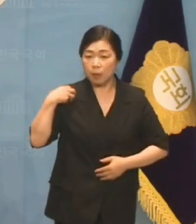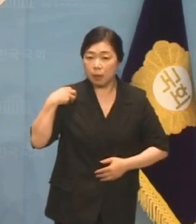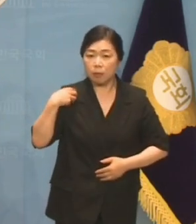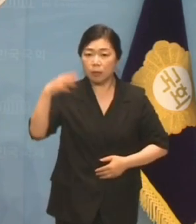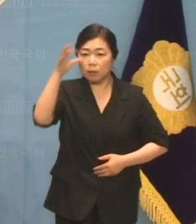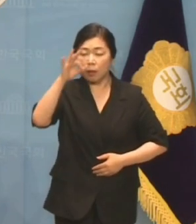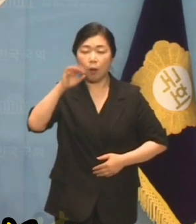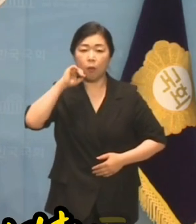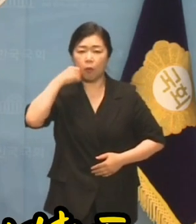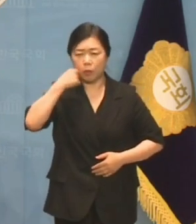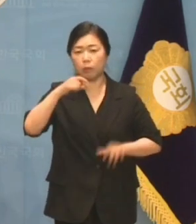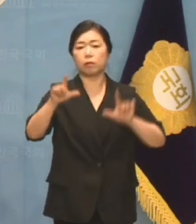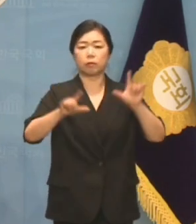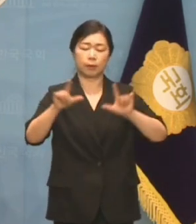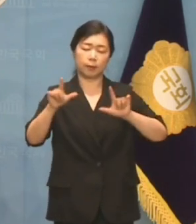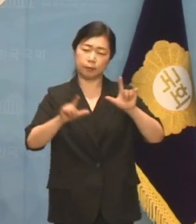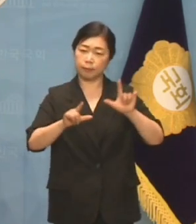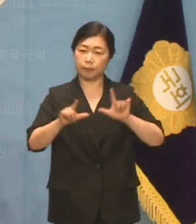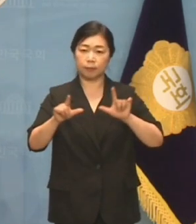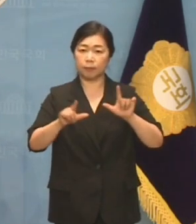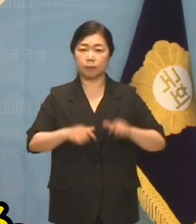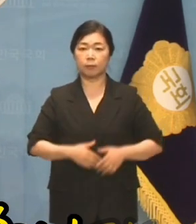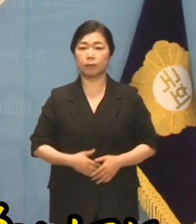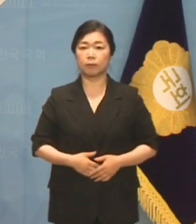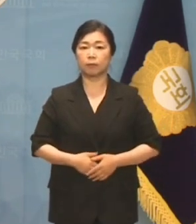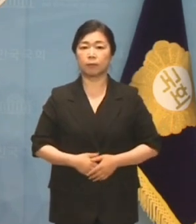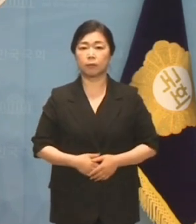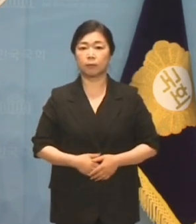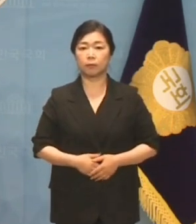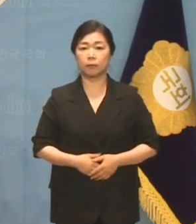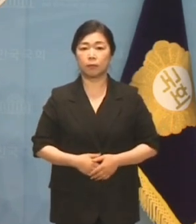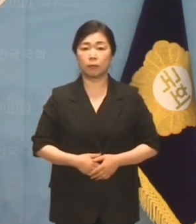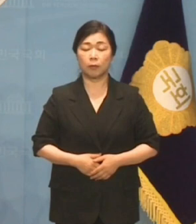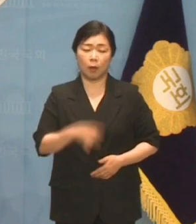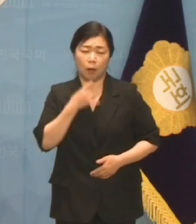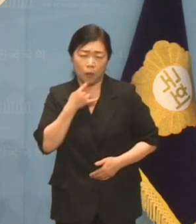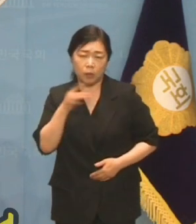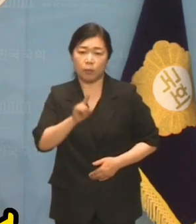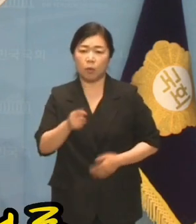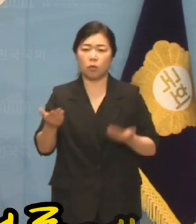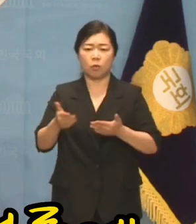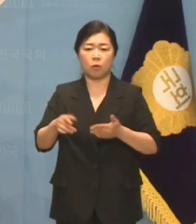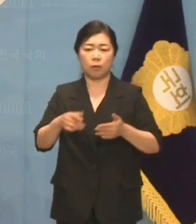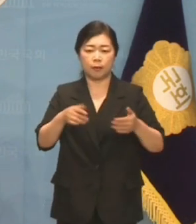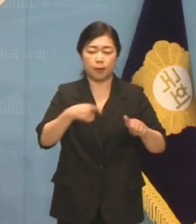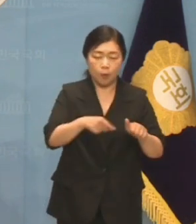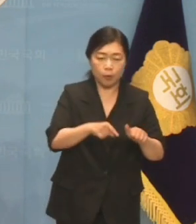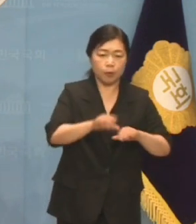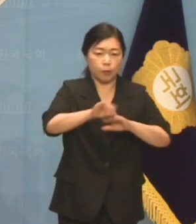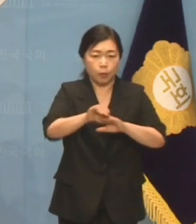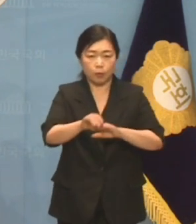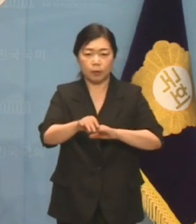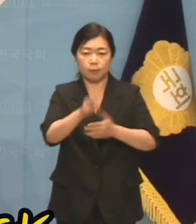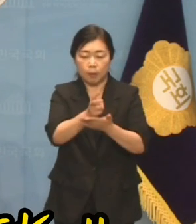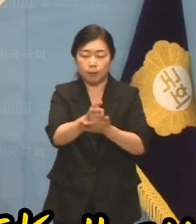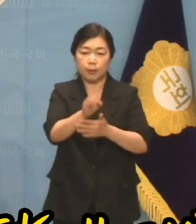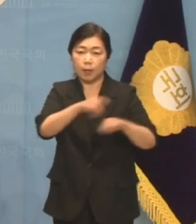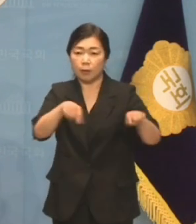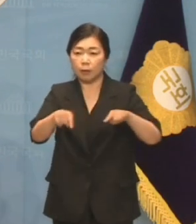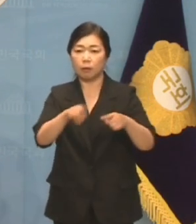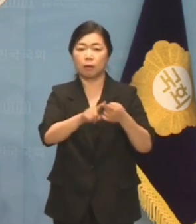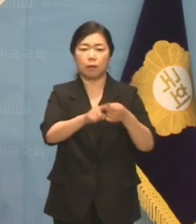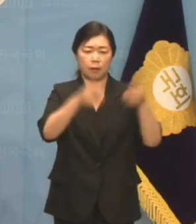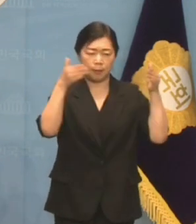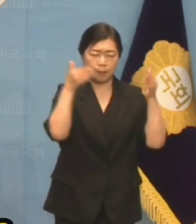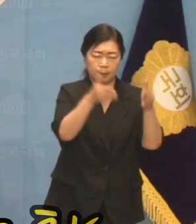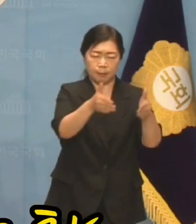눈을 씻고 찾아봐도 찾을 수 없었습니다. 오직 노동계, 언론계, 교육계, 사법부, 야당에 대한